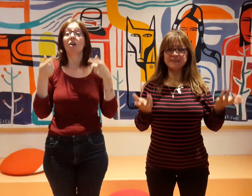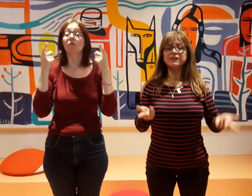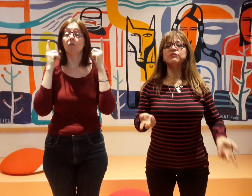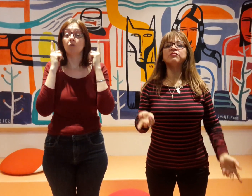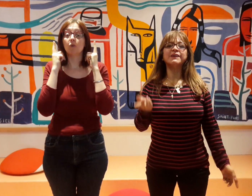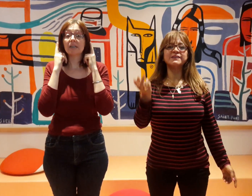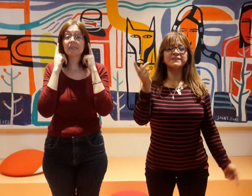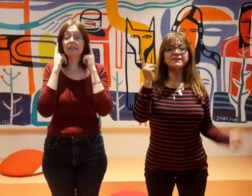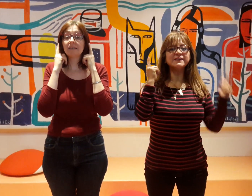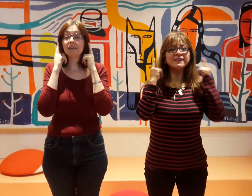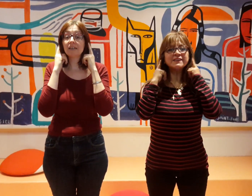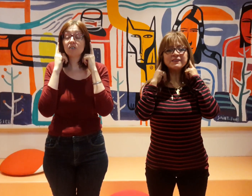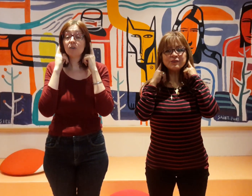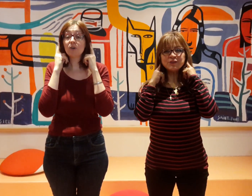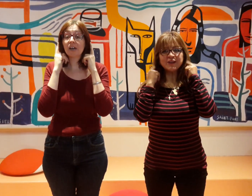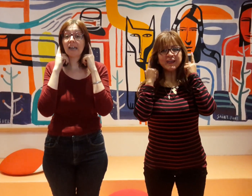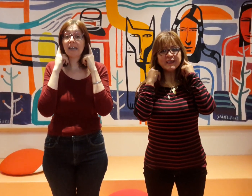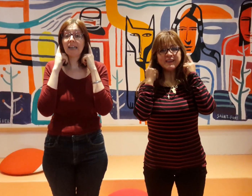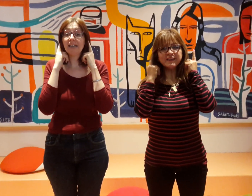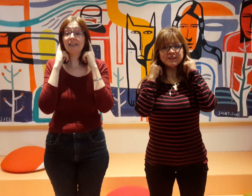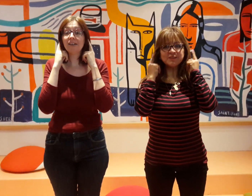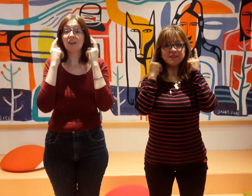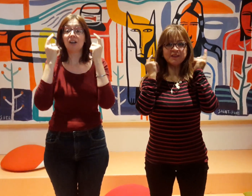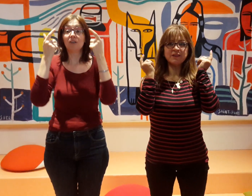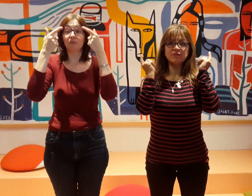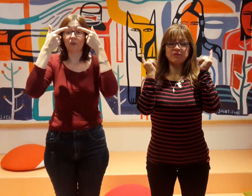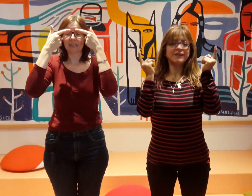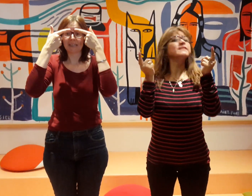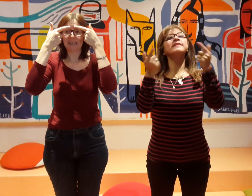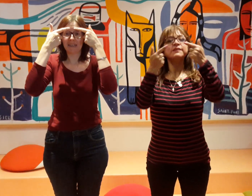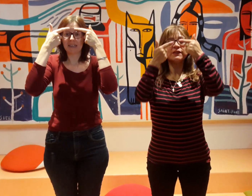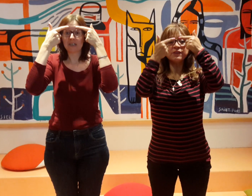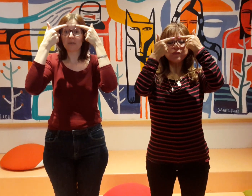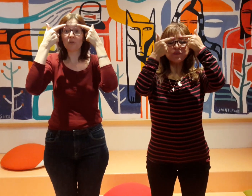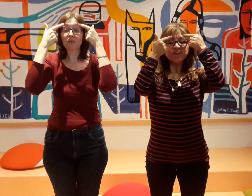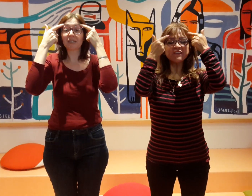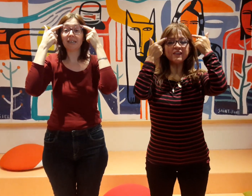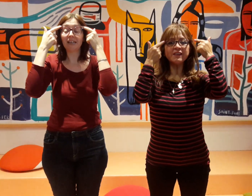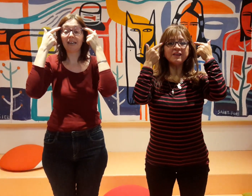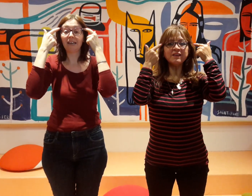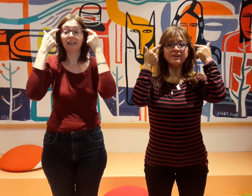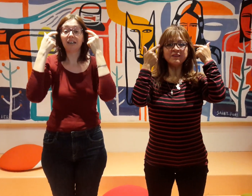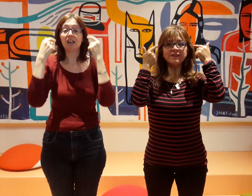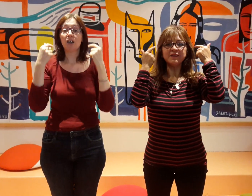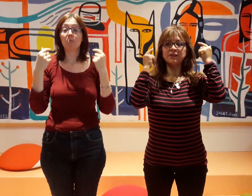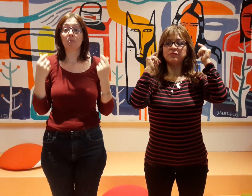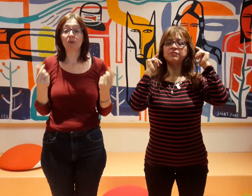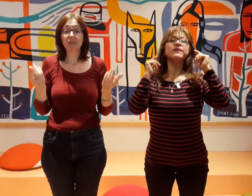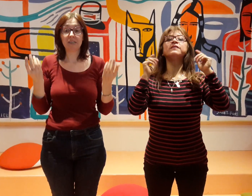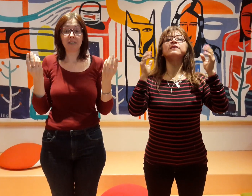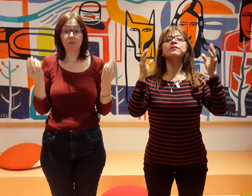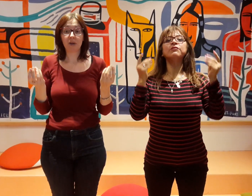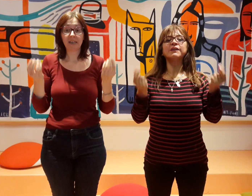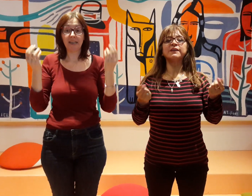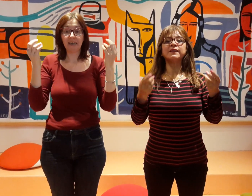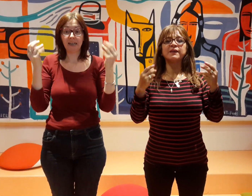Voici tes oreilles, voici tes sourcils, petits doigts qui